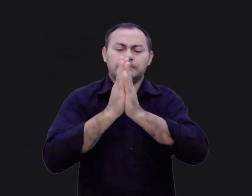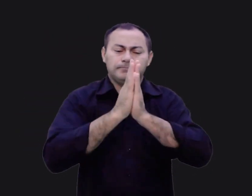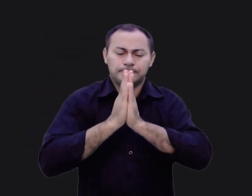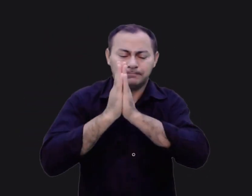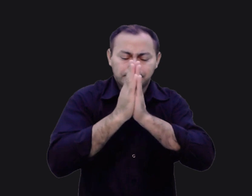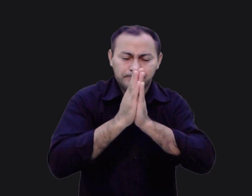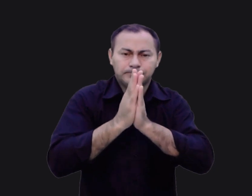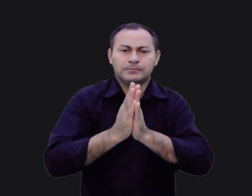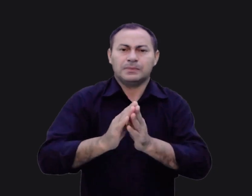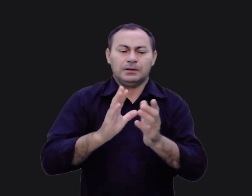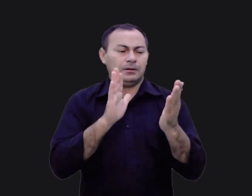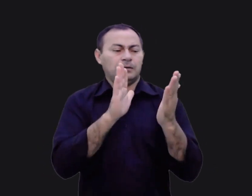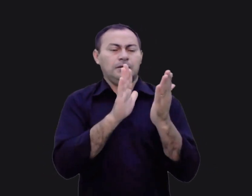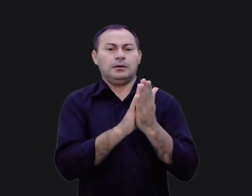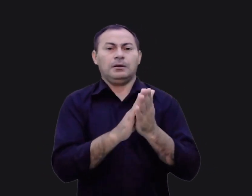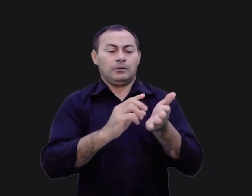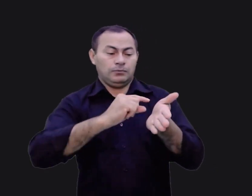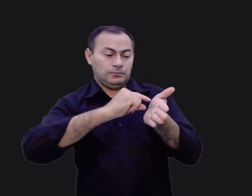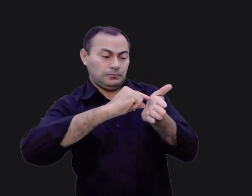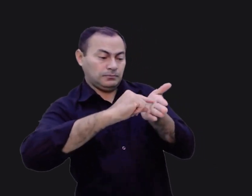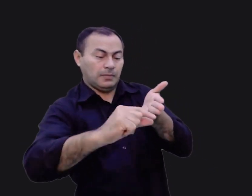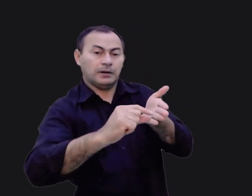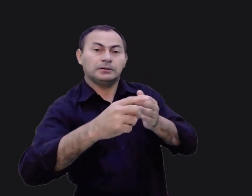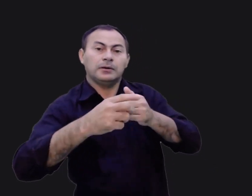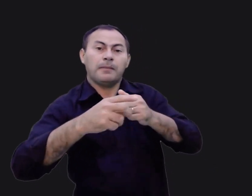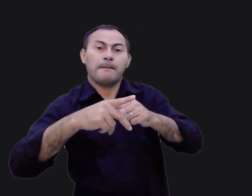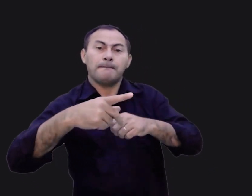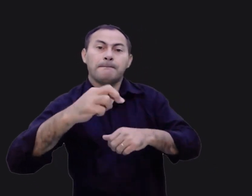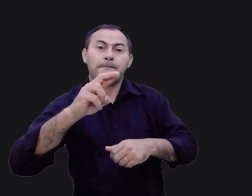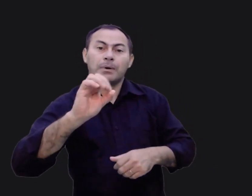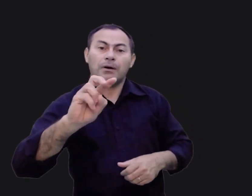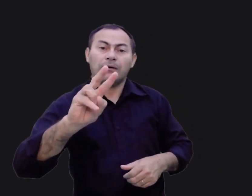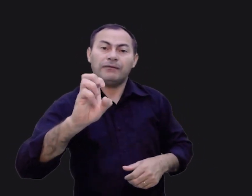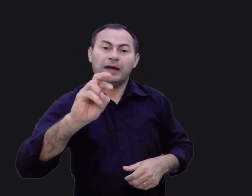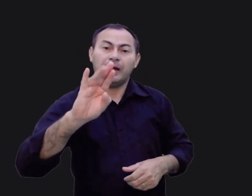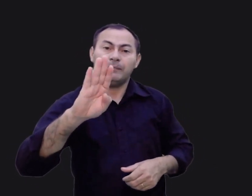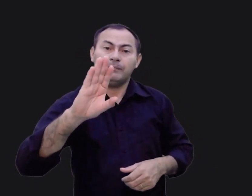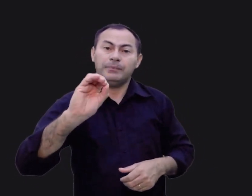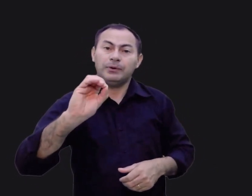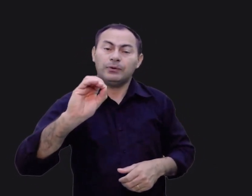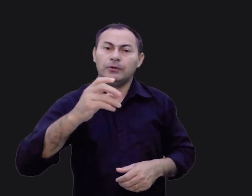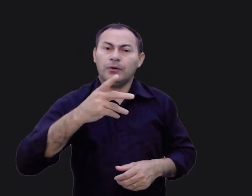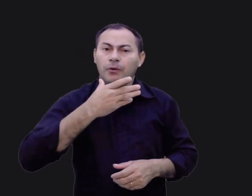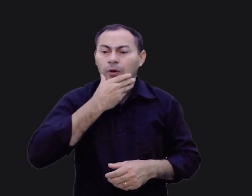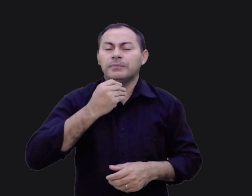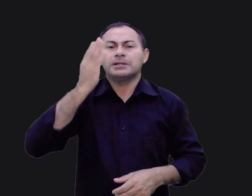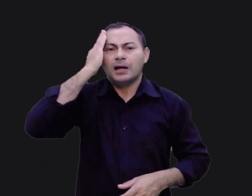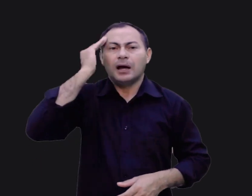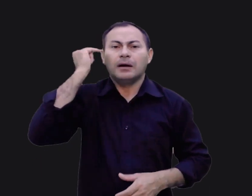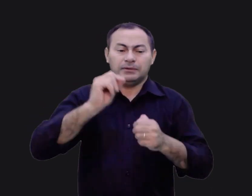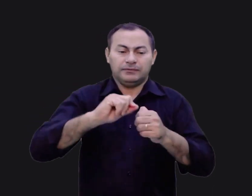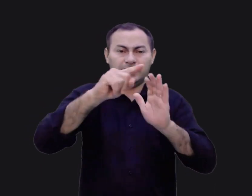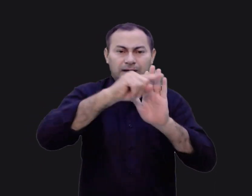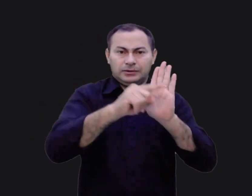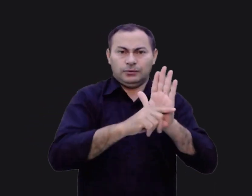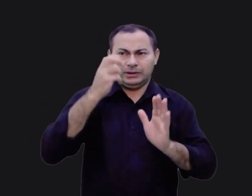devocionais, deparei-me com um versículo de provérbios que diz que o homem sábio faz planos, mas o